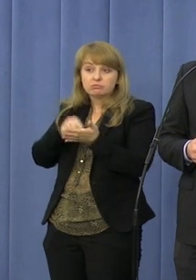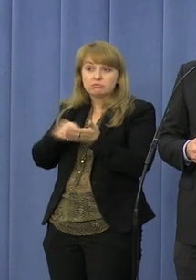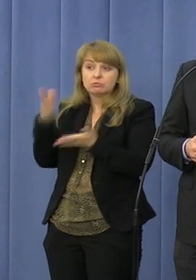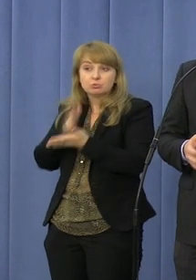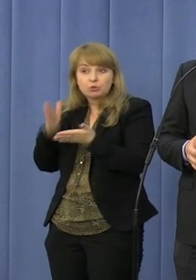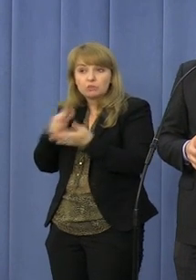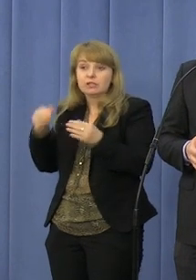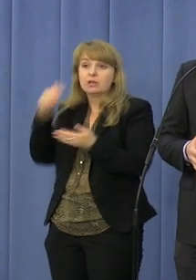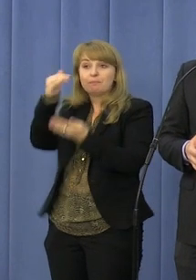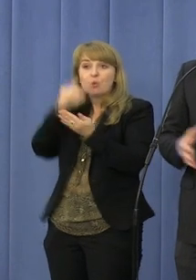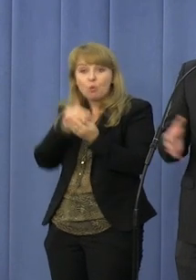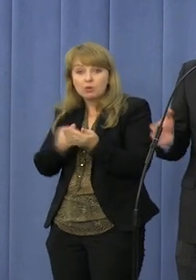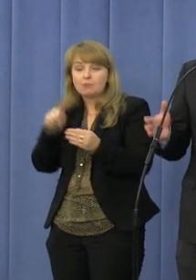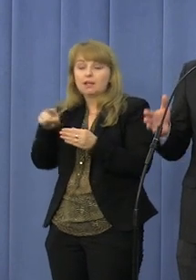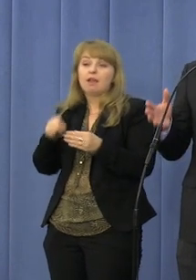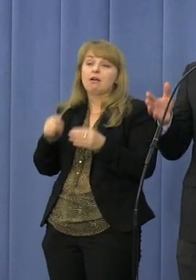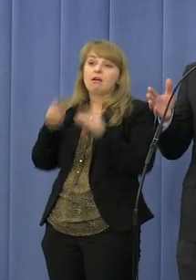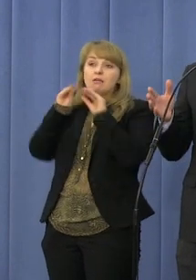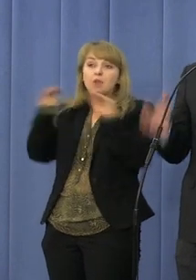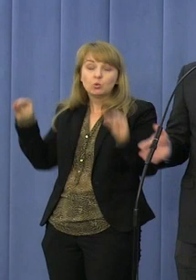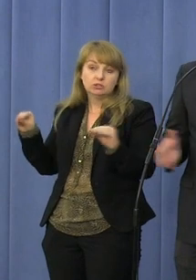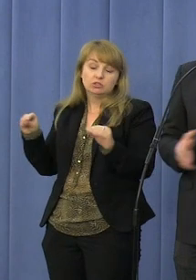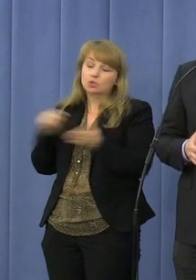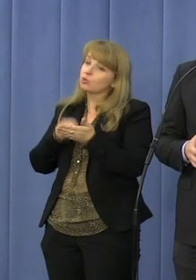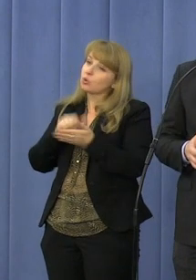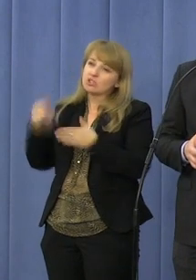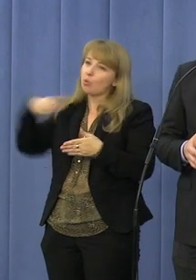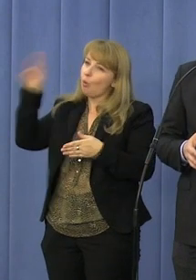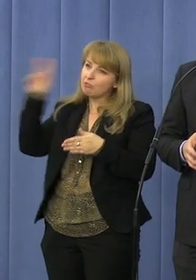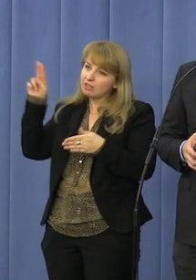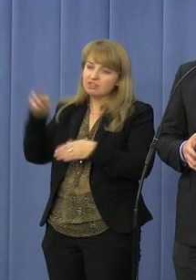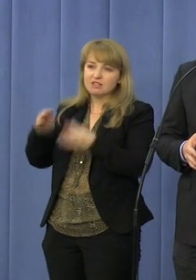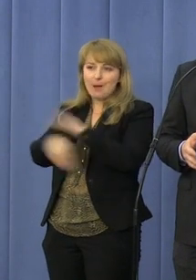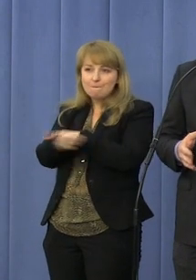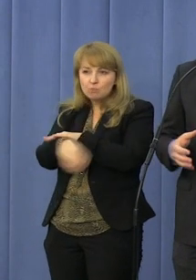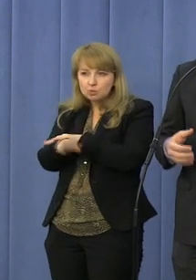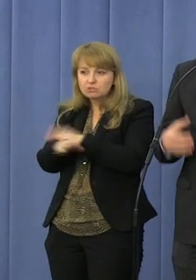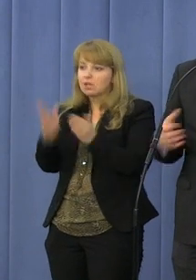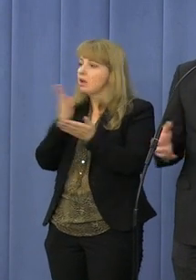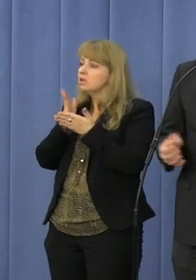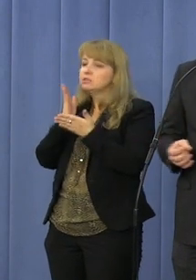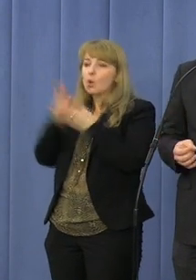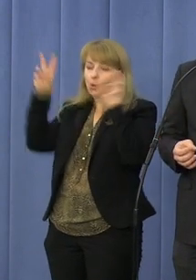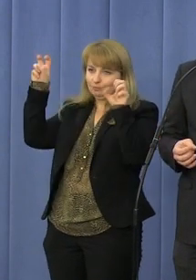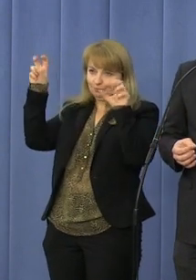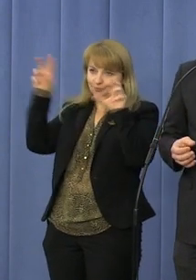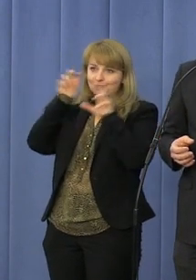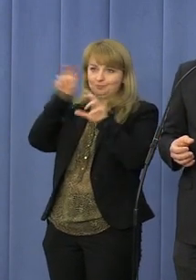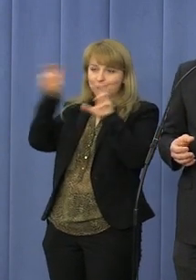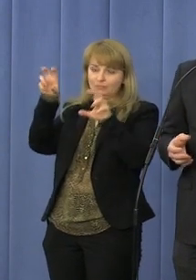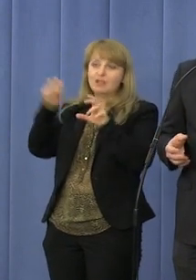programu dla nauczycieli. Dlatego jest to obietnica pusta, mająca na celu tylko hasłowo